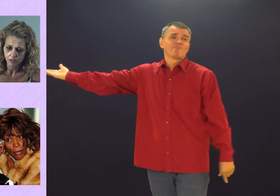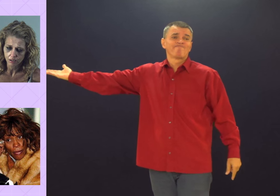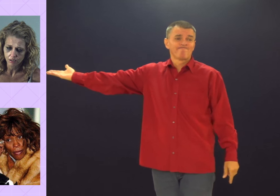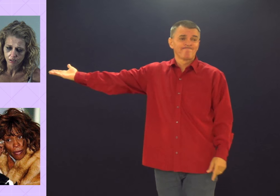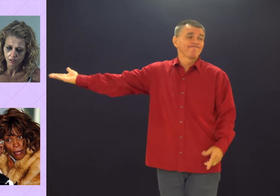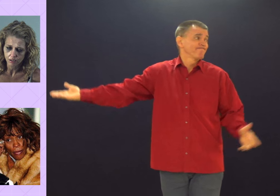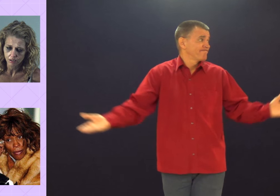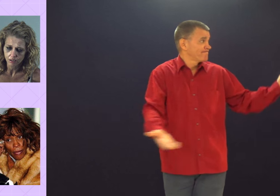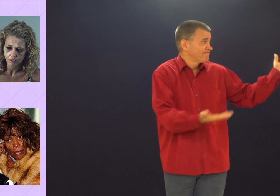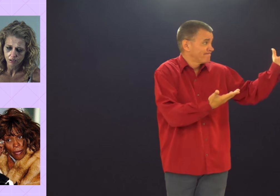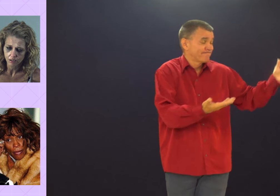Olha isso.